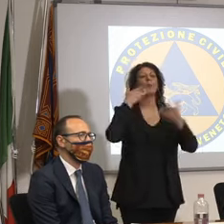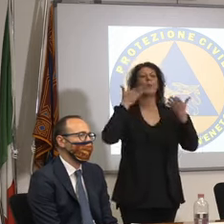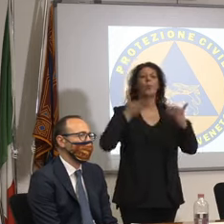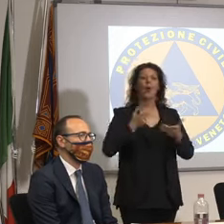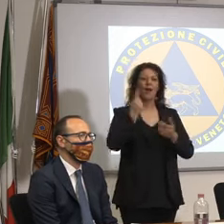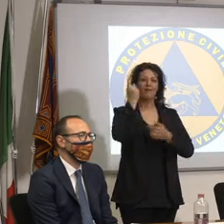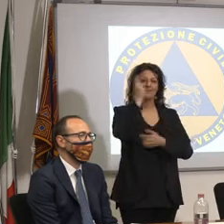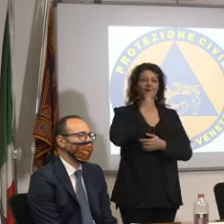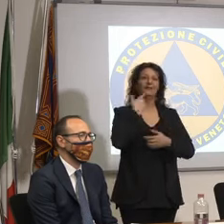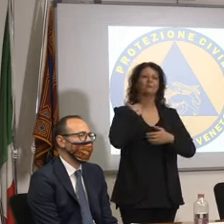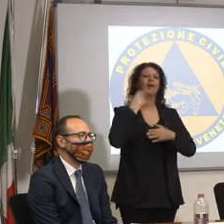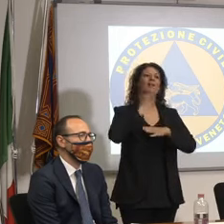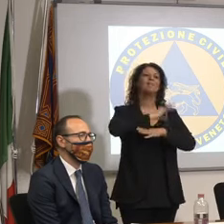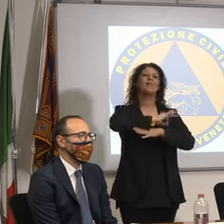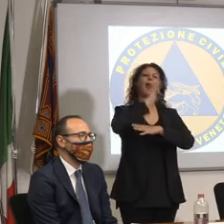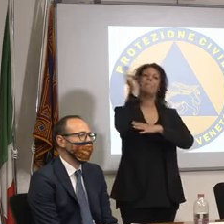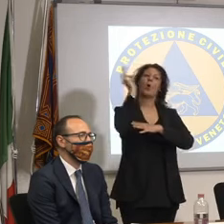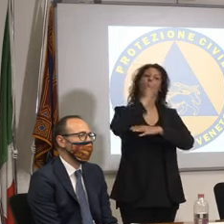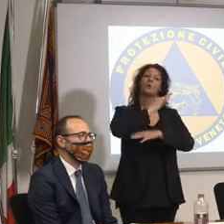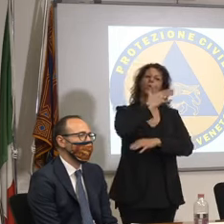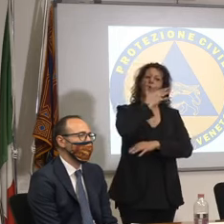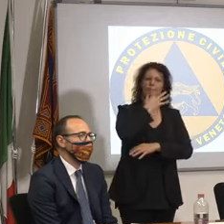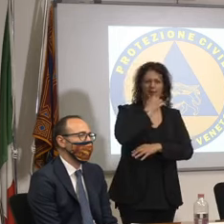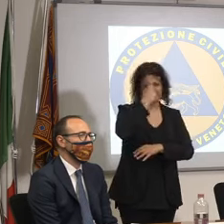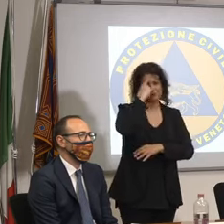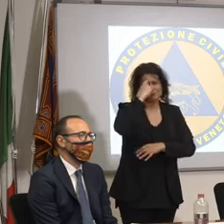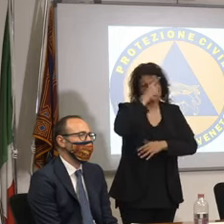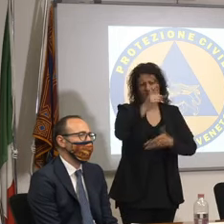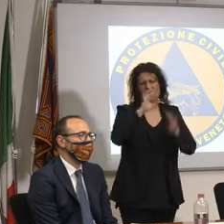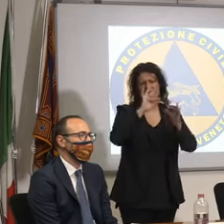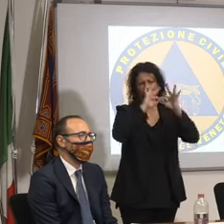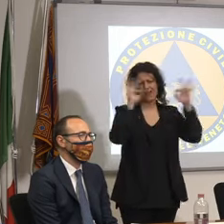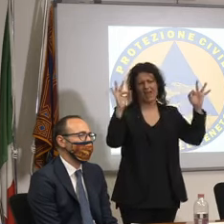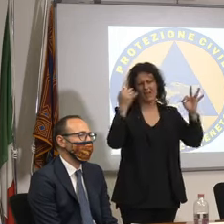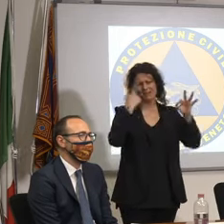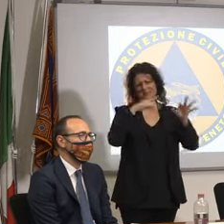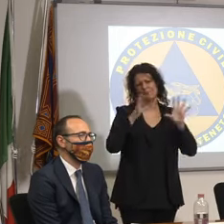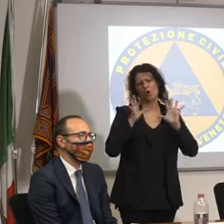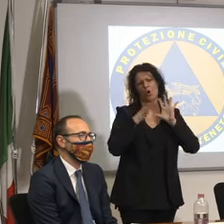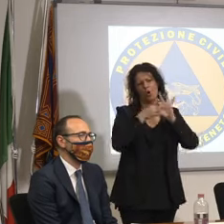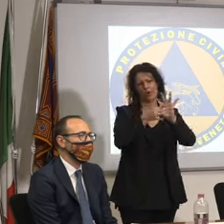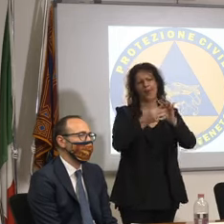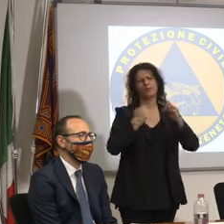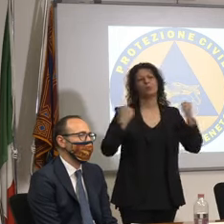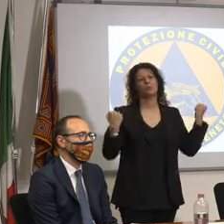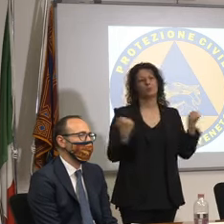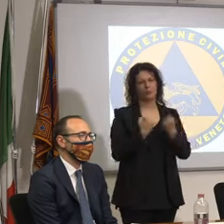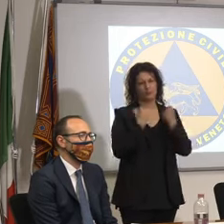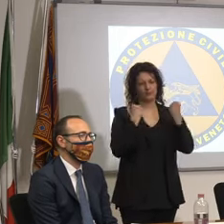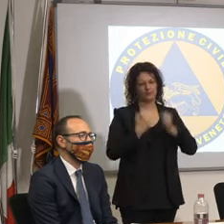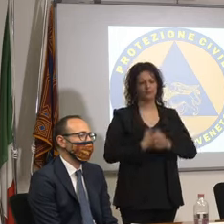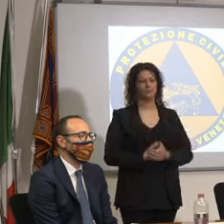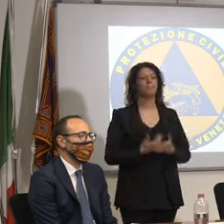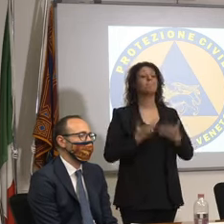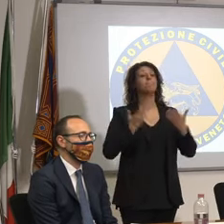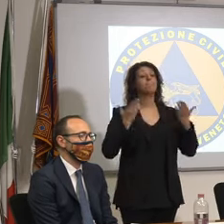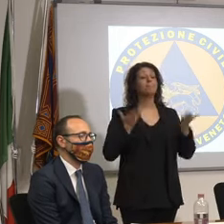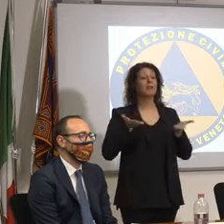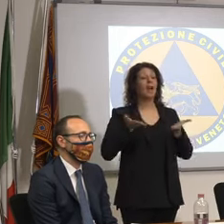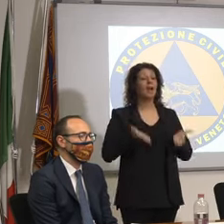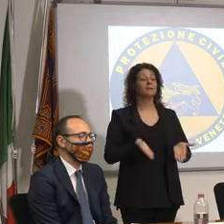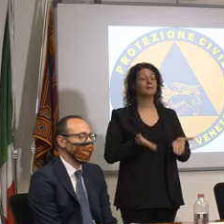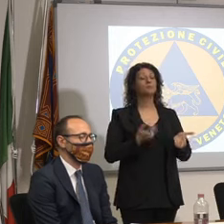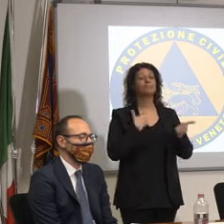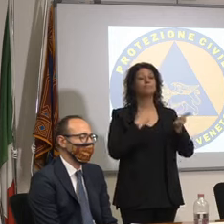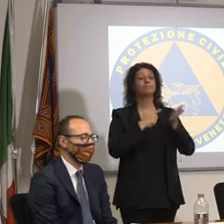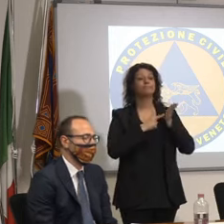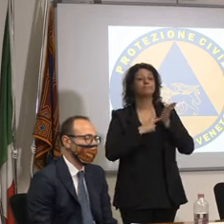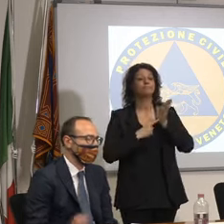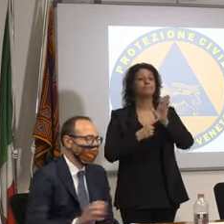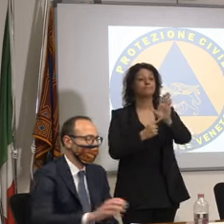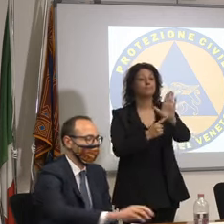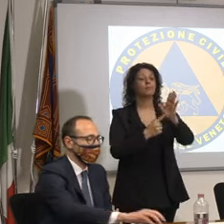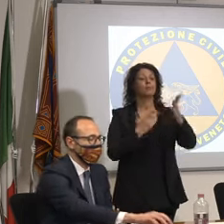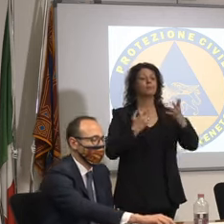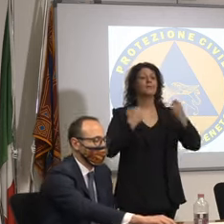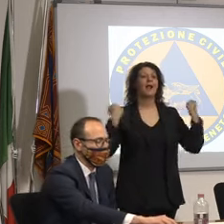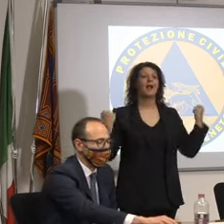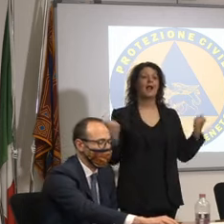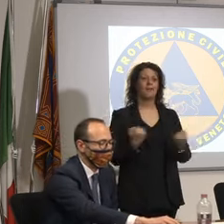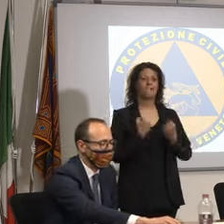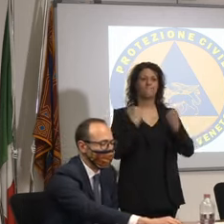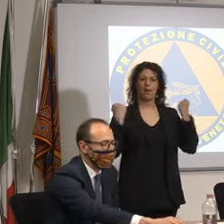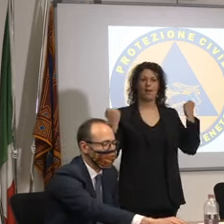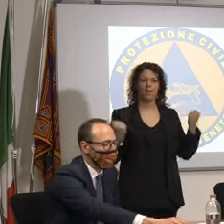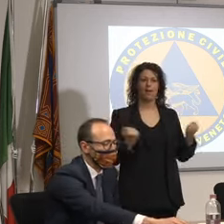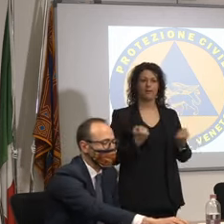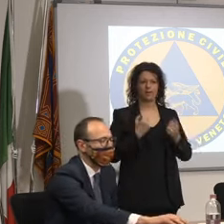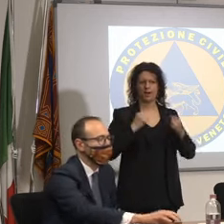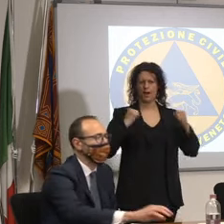sentito queste frasi l'assessore apporterà una campagna che intanto è molto accattivante perché si vede il